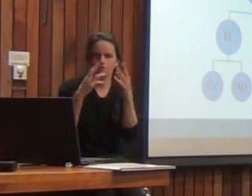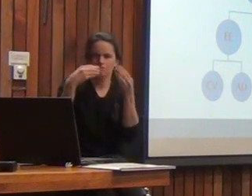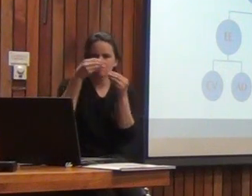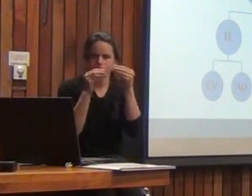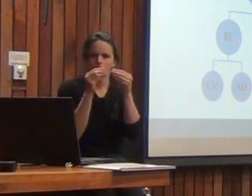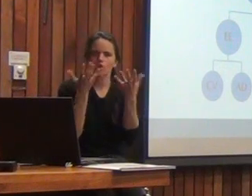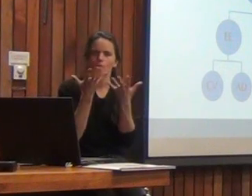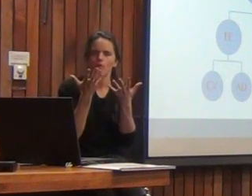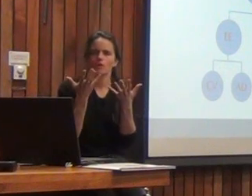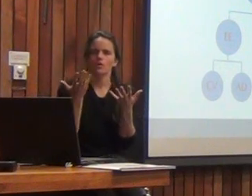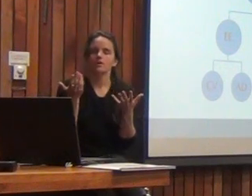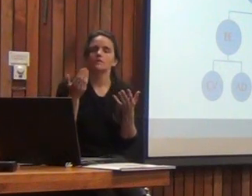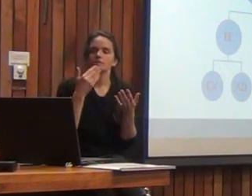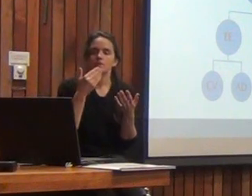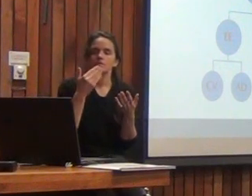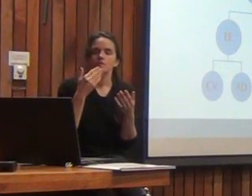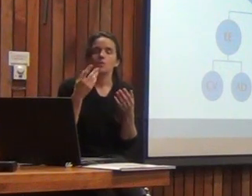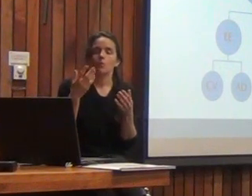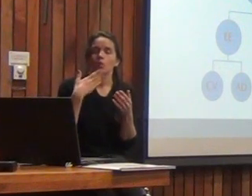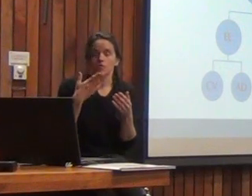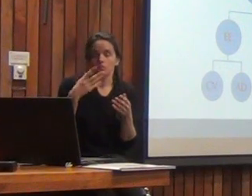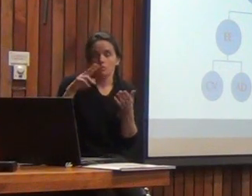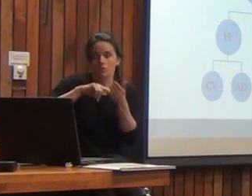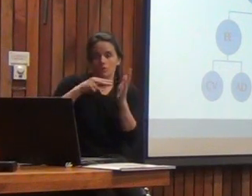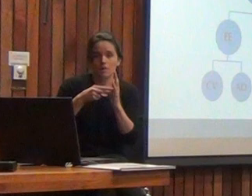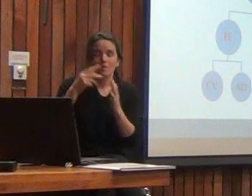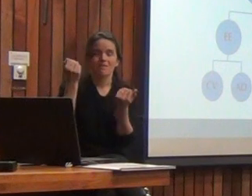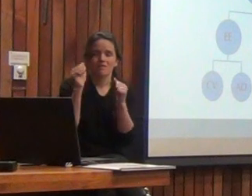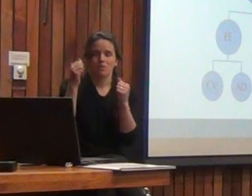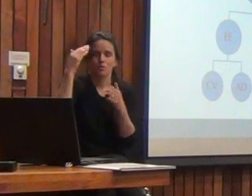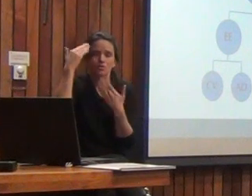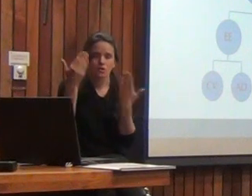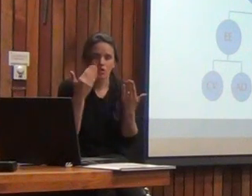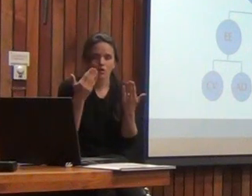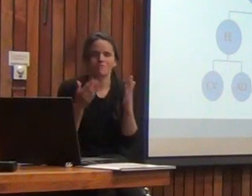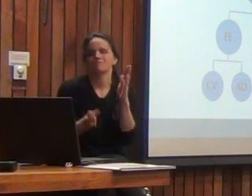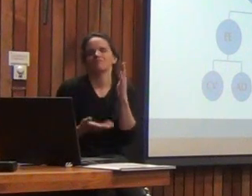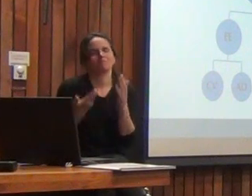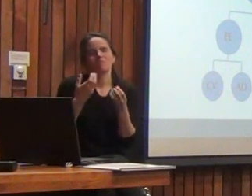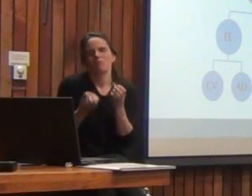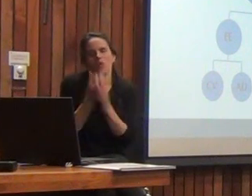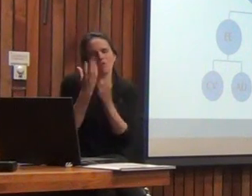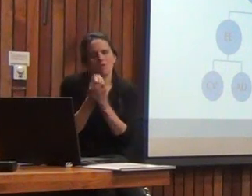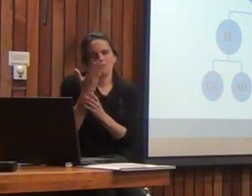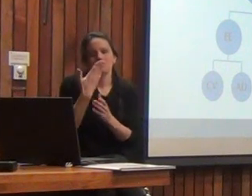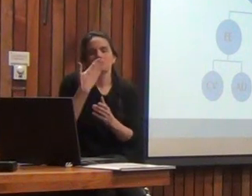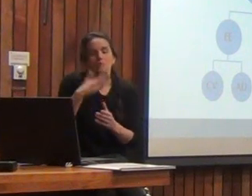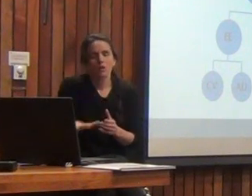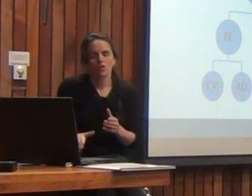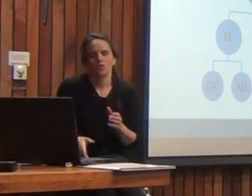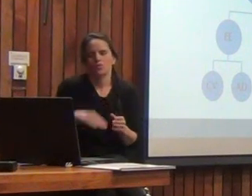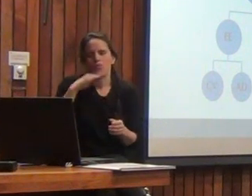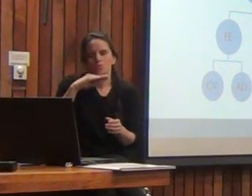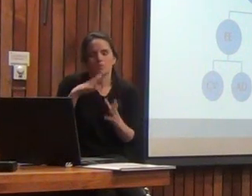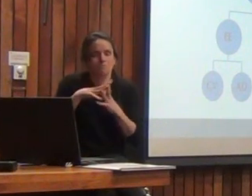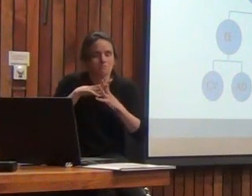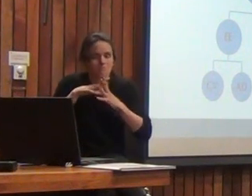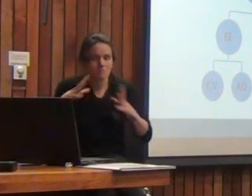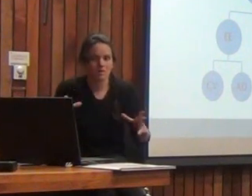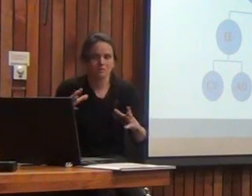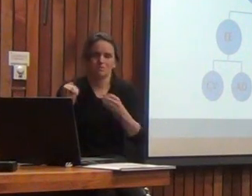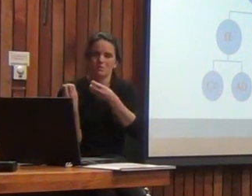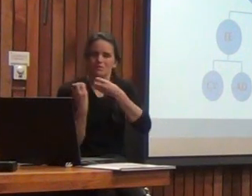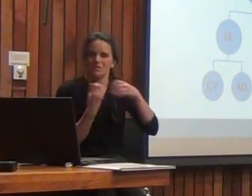están afectadas de determinados cuadros neuropsicológicos. En realidad es algo mucho más moderno, es mucho más útil y ya estamos dejando de hablar